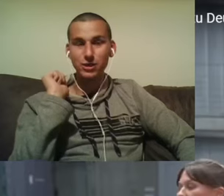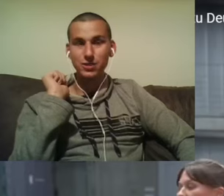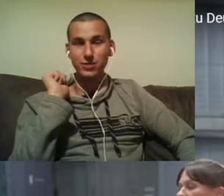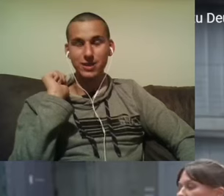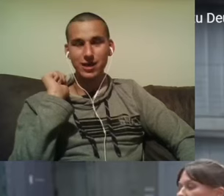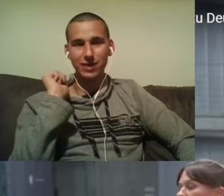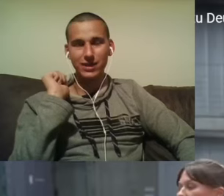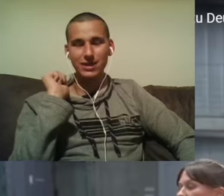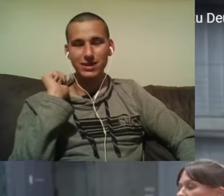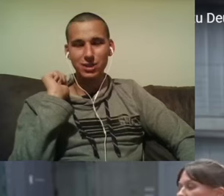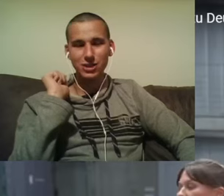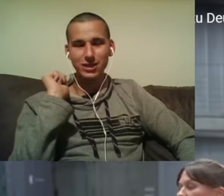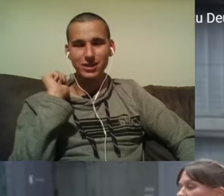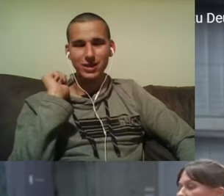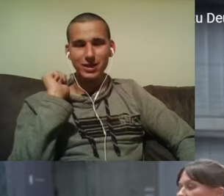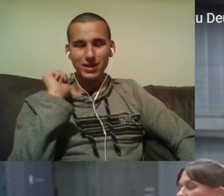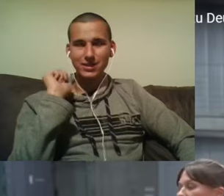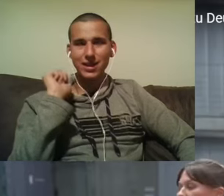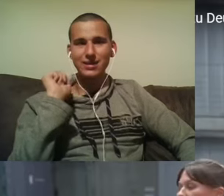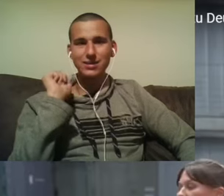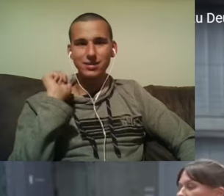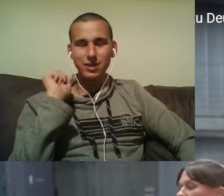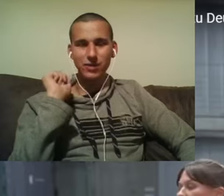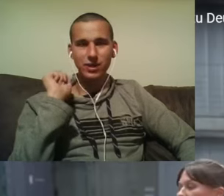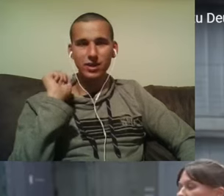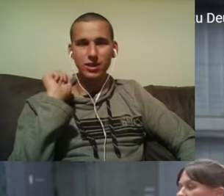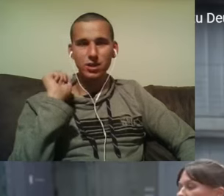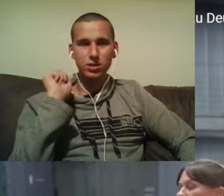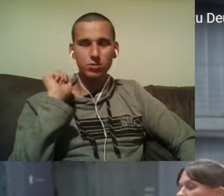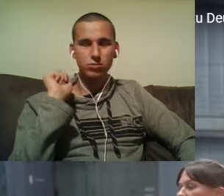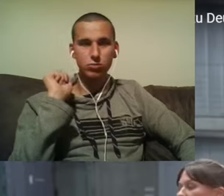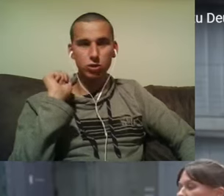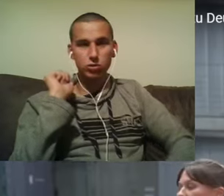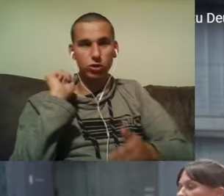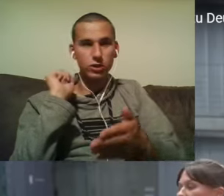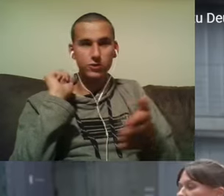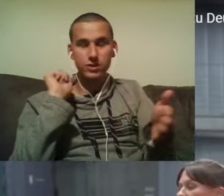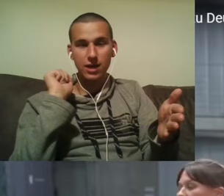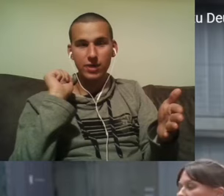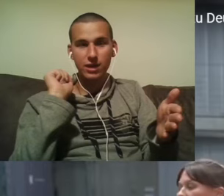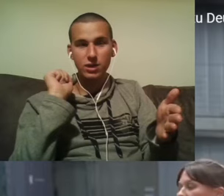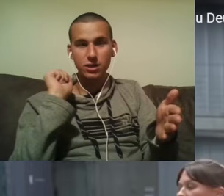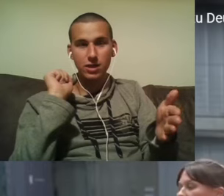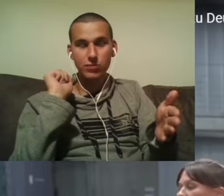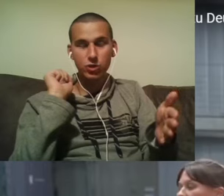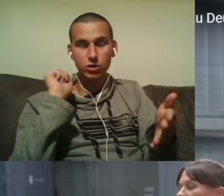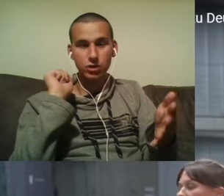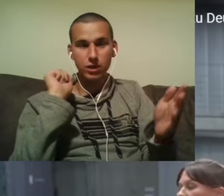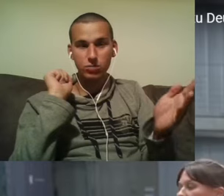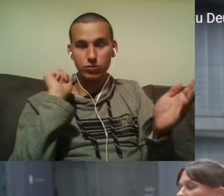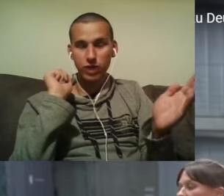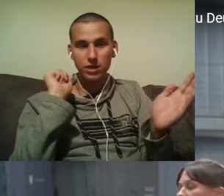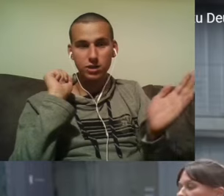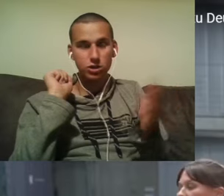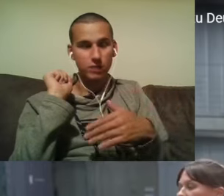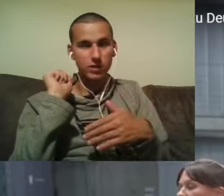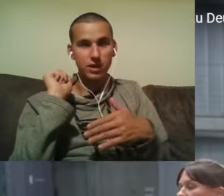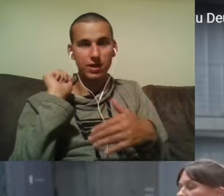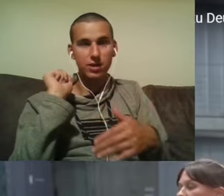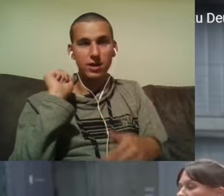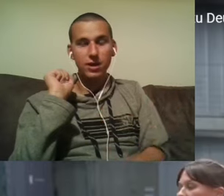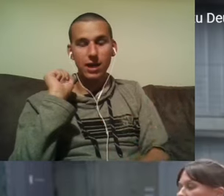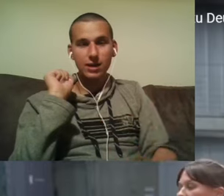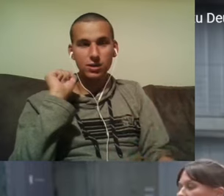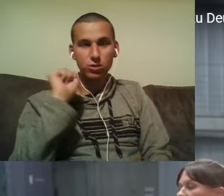mehrere Shorts von Sarah Wagenknecht erstellt. Das heißt, wenn ihr Shorts von Sarah Wagenknecht haben wollt, dann fragt ihn,